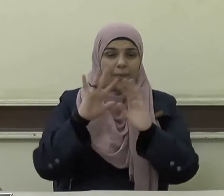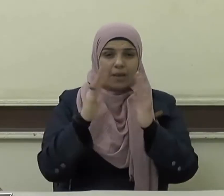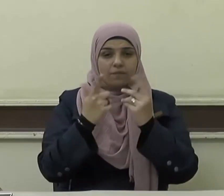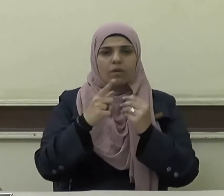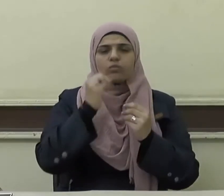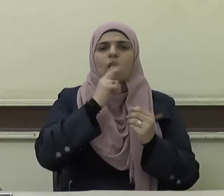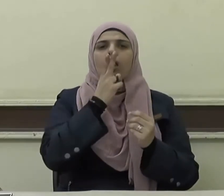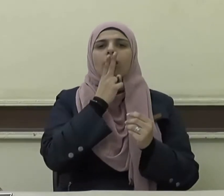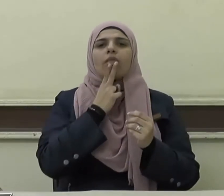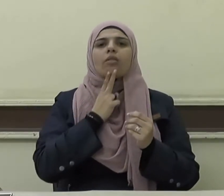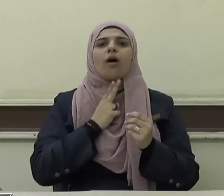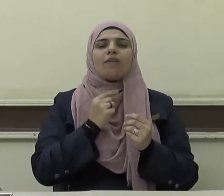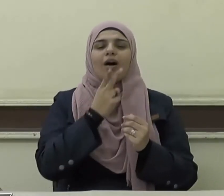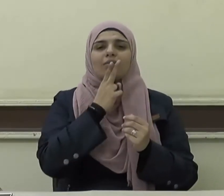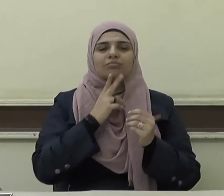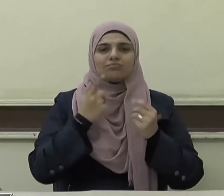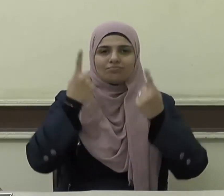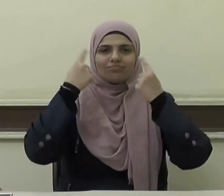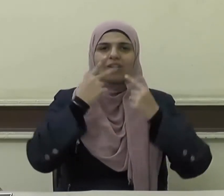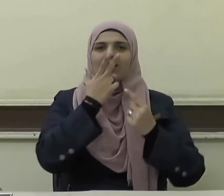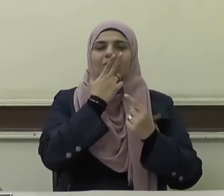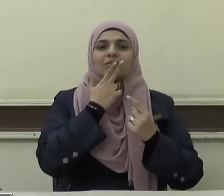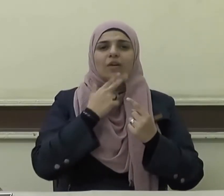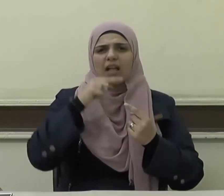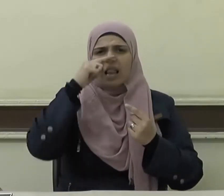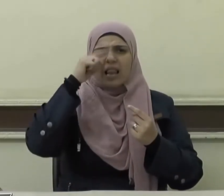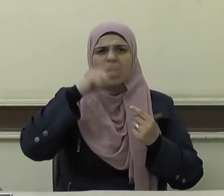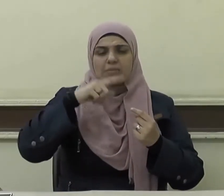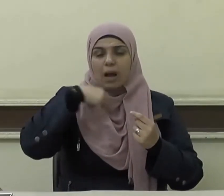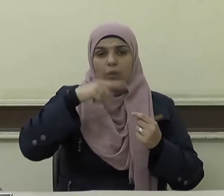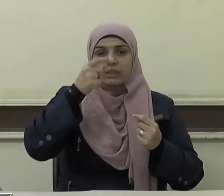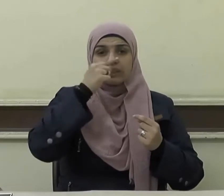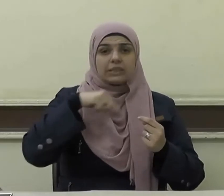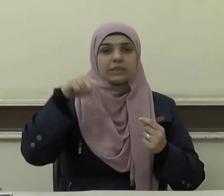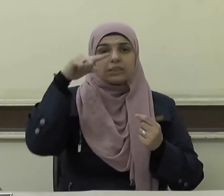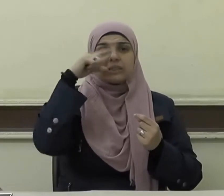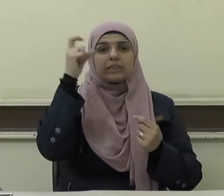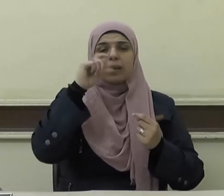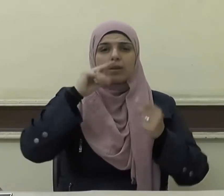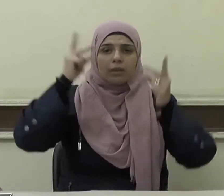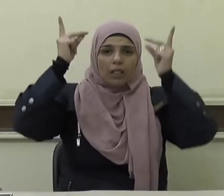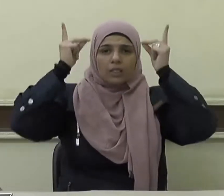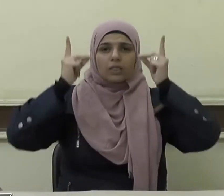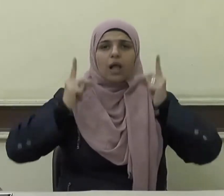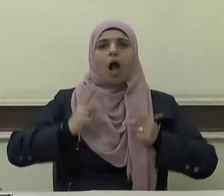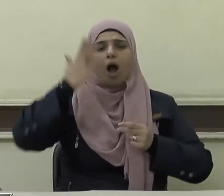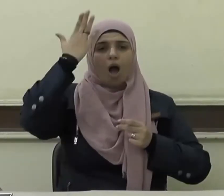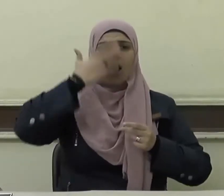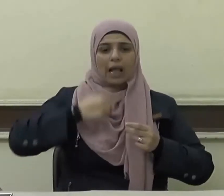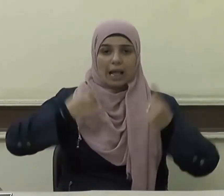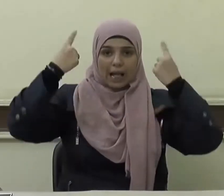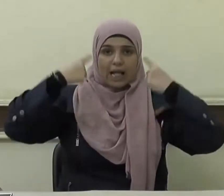النظافة فقد عني الإسلام بطهارة الجسد